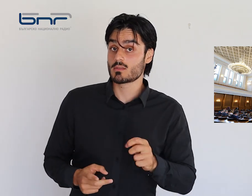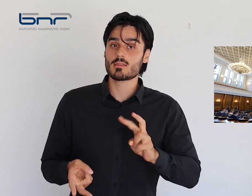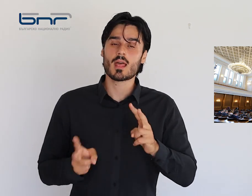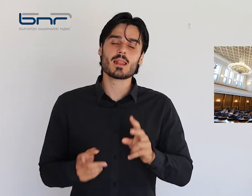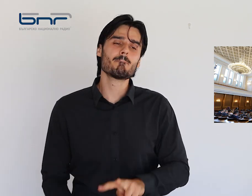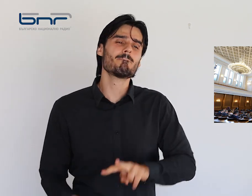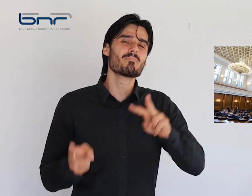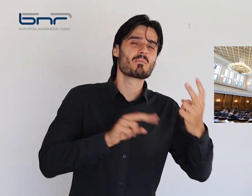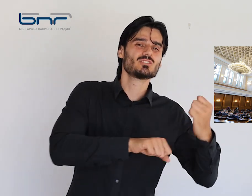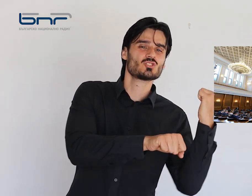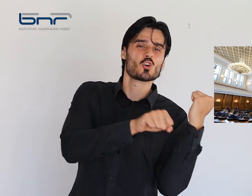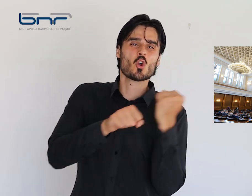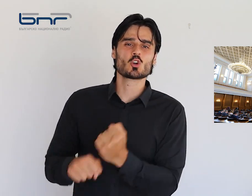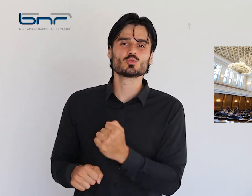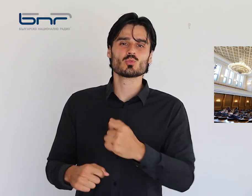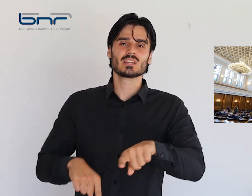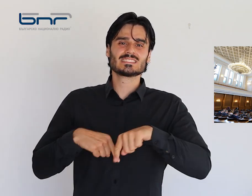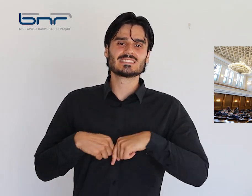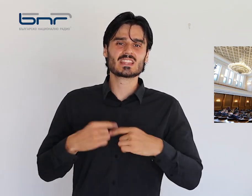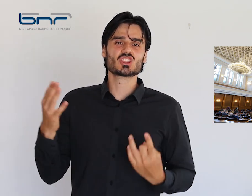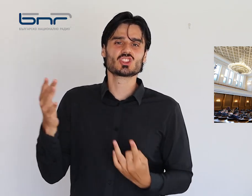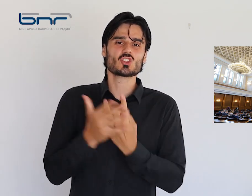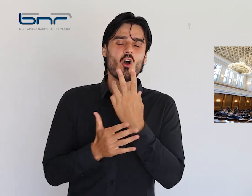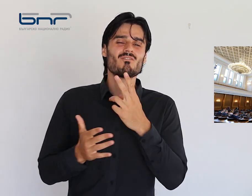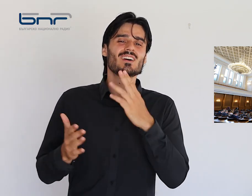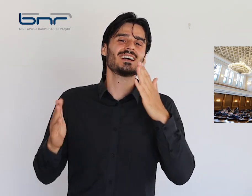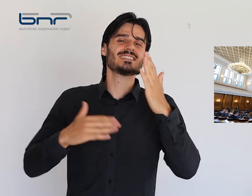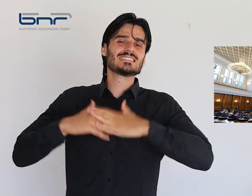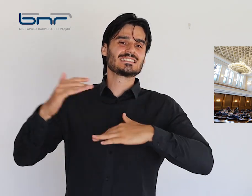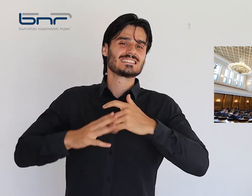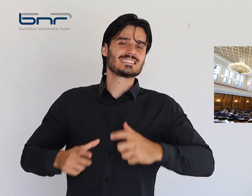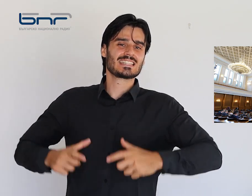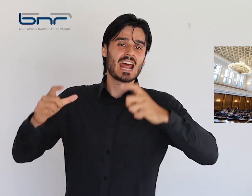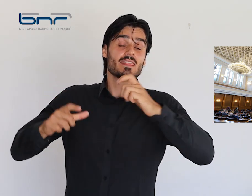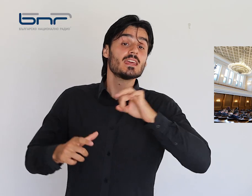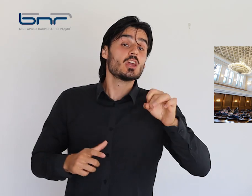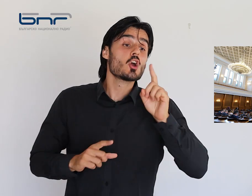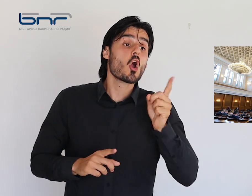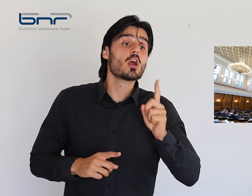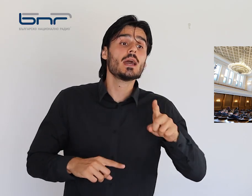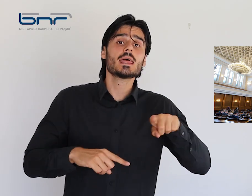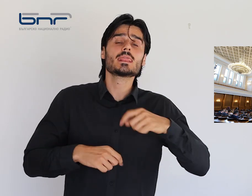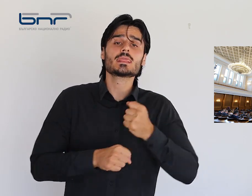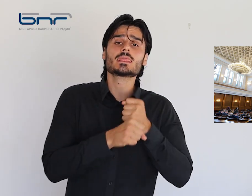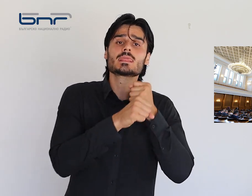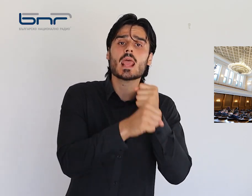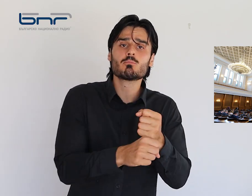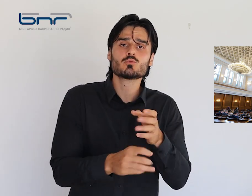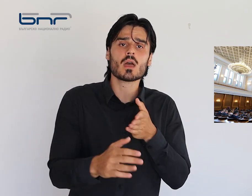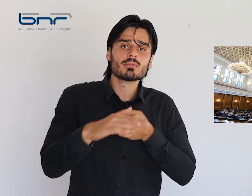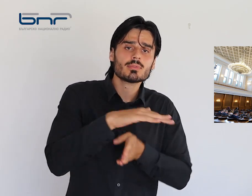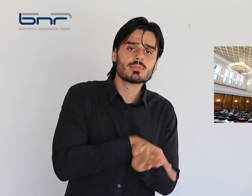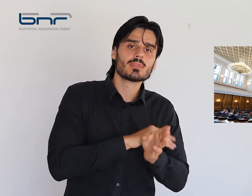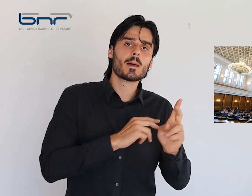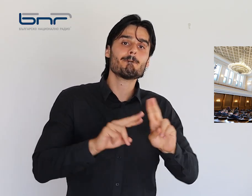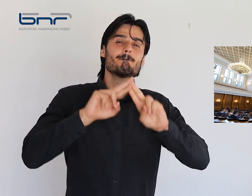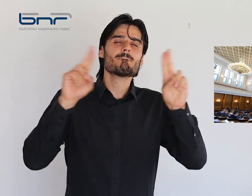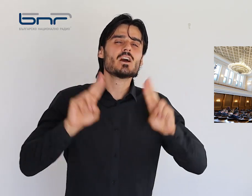Конституционния съд в една от сградите на Българската банка за развитие и кои депутати ще влязат в парламентарните делегации в международни